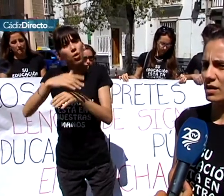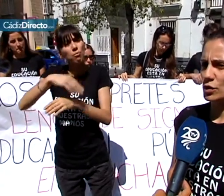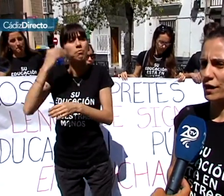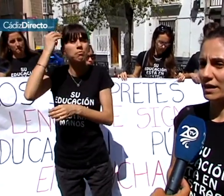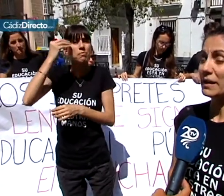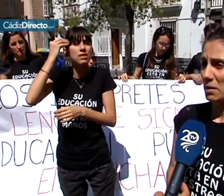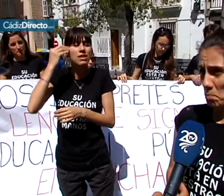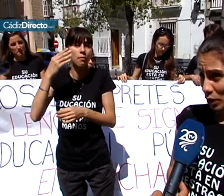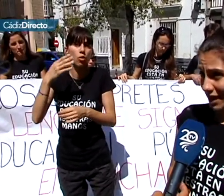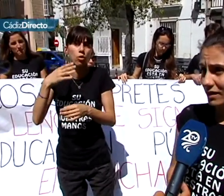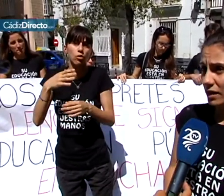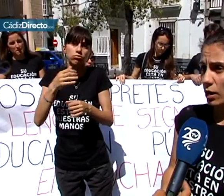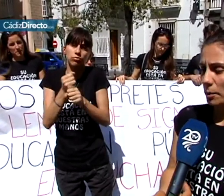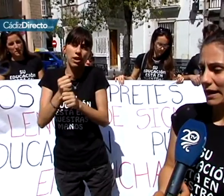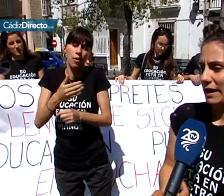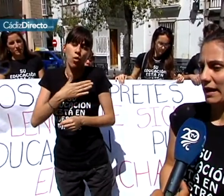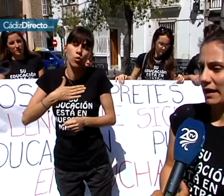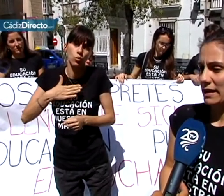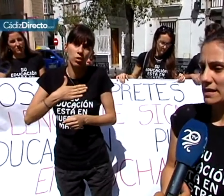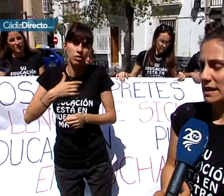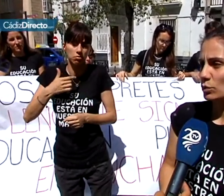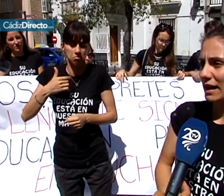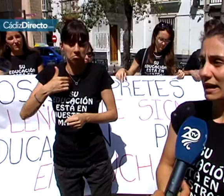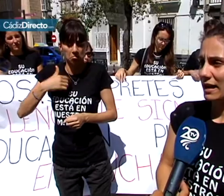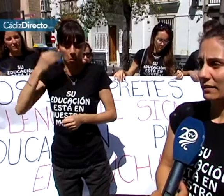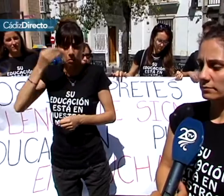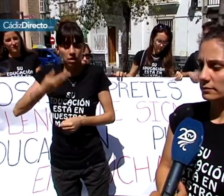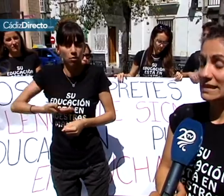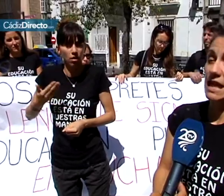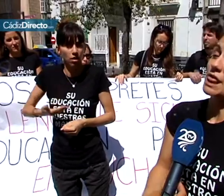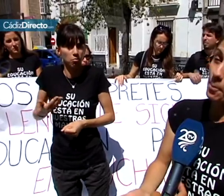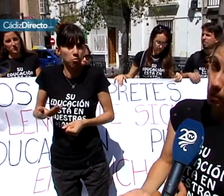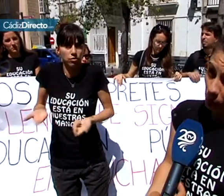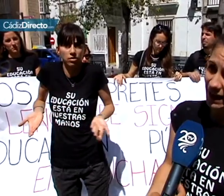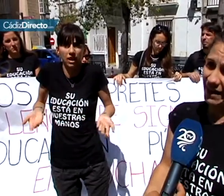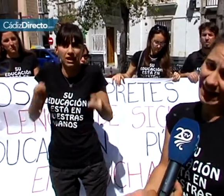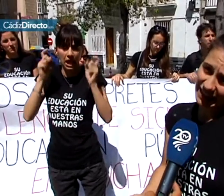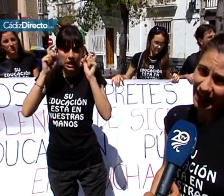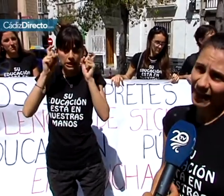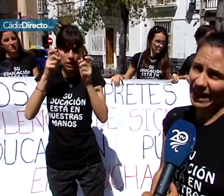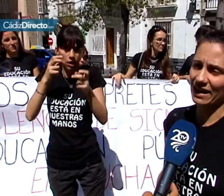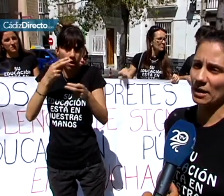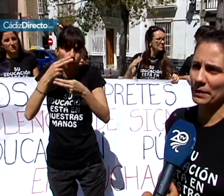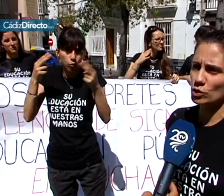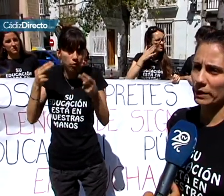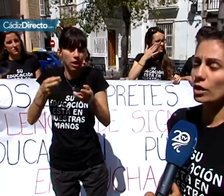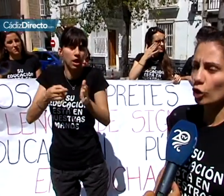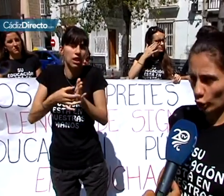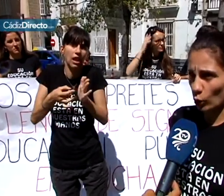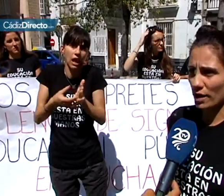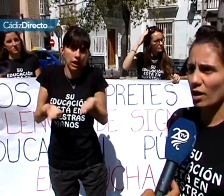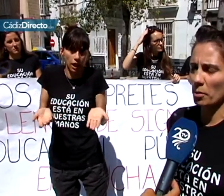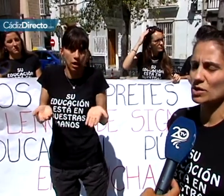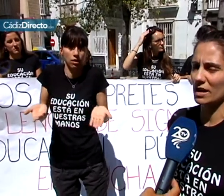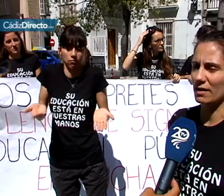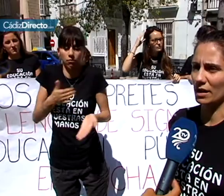es lo suficientemente importante como para que siendo una enseñanza pública y de calidad de la que quieren presumir, nos